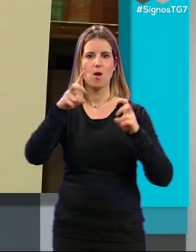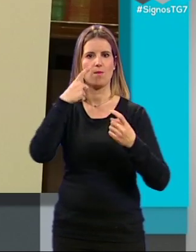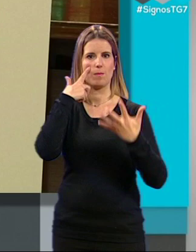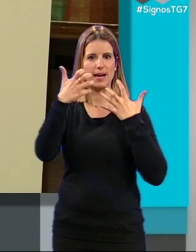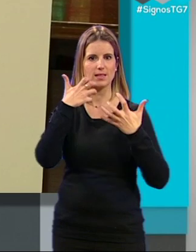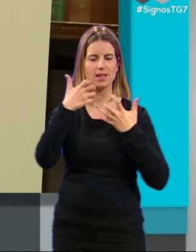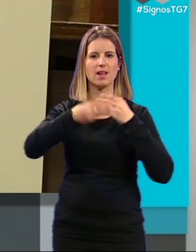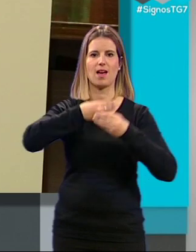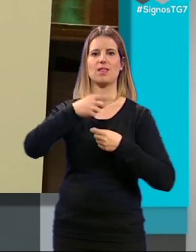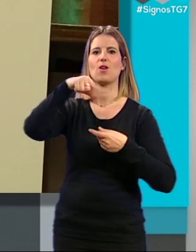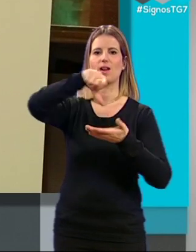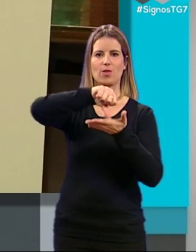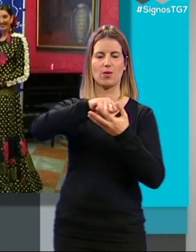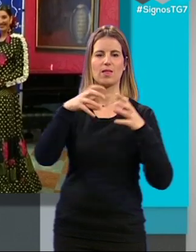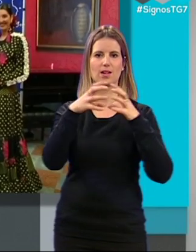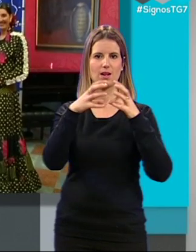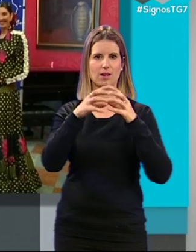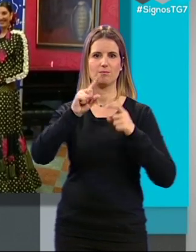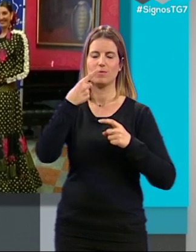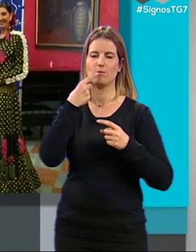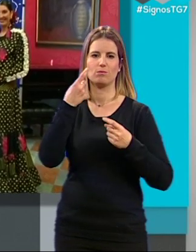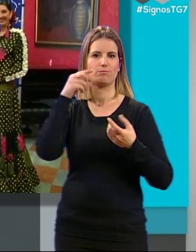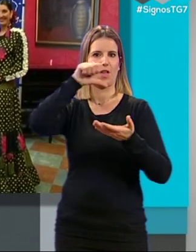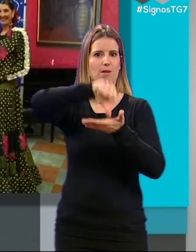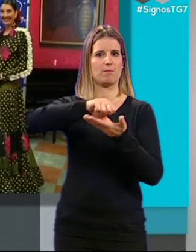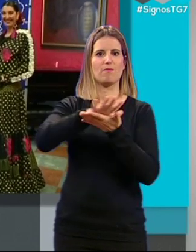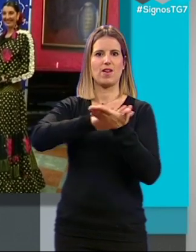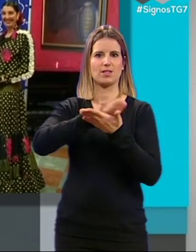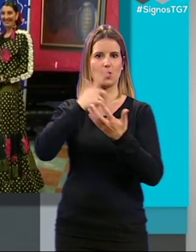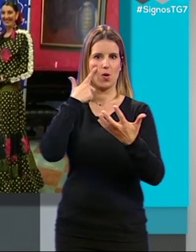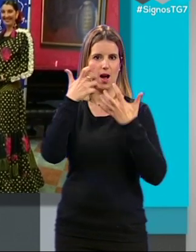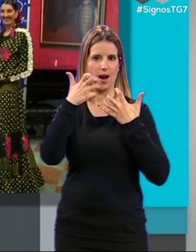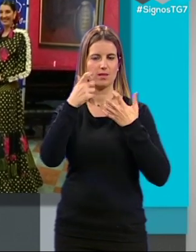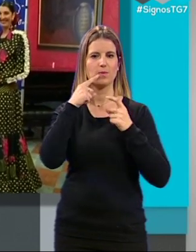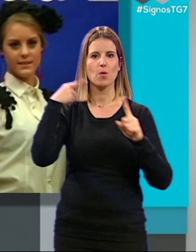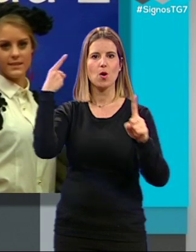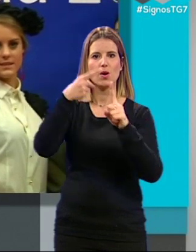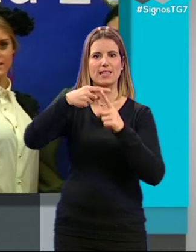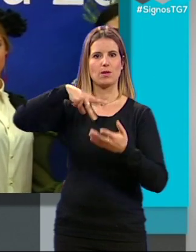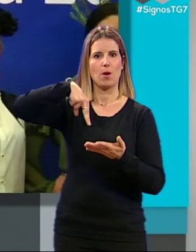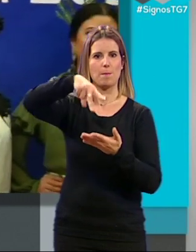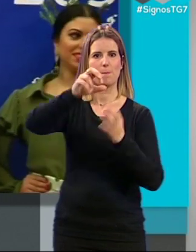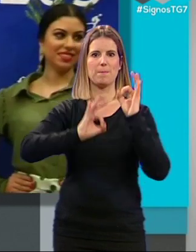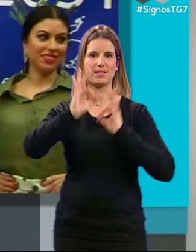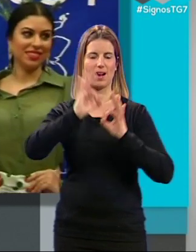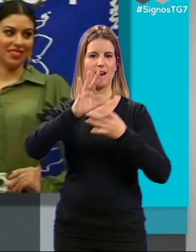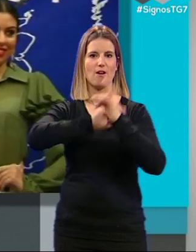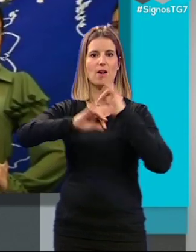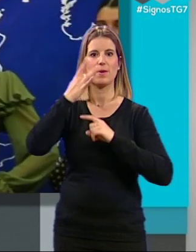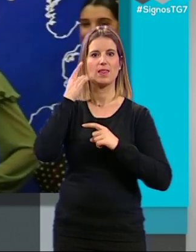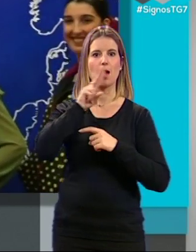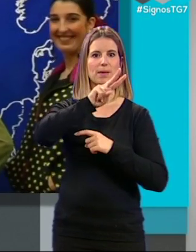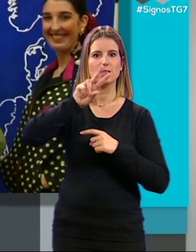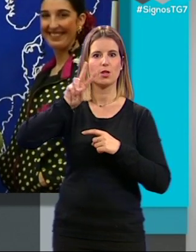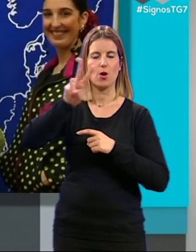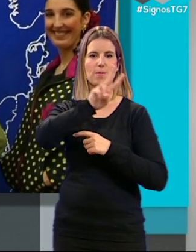y hacerlo en nuestra ciudad, Granada, cuna de este arte. Este es uno de los objetivos de la pasarela flamenca Granada que se celebrará los días 22